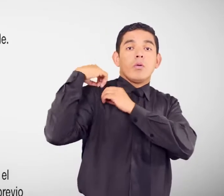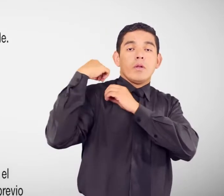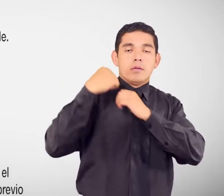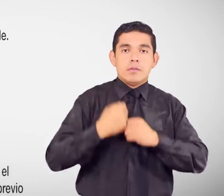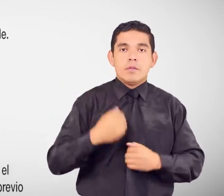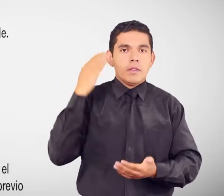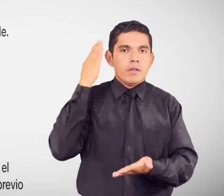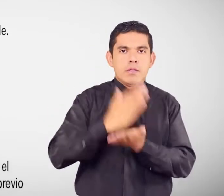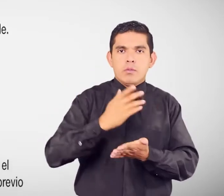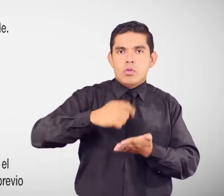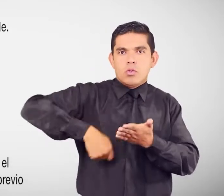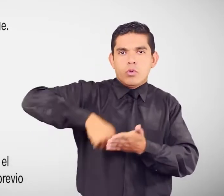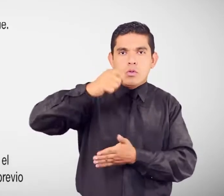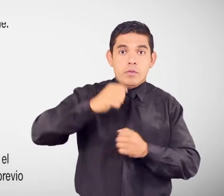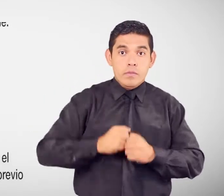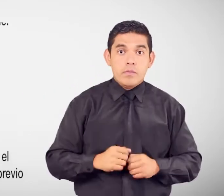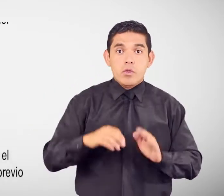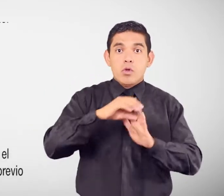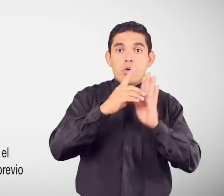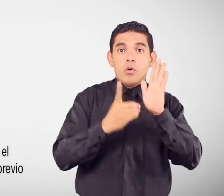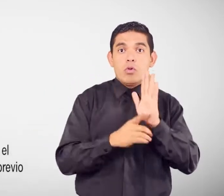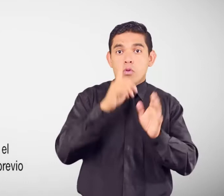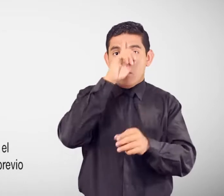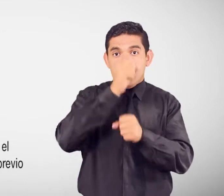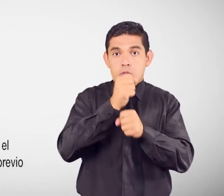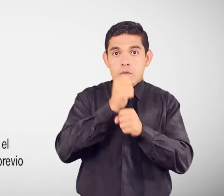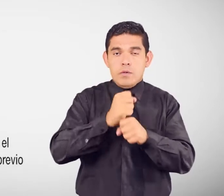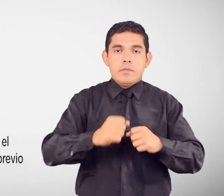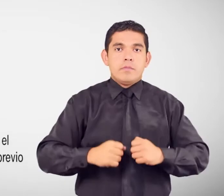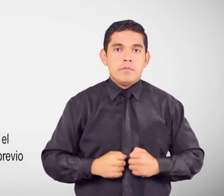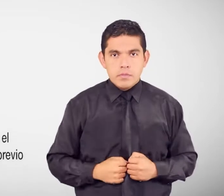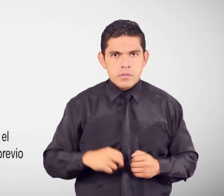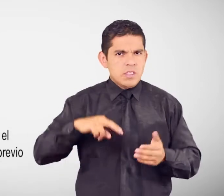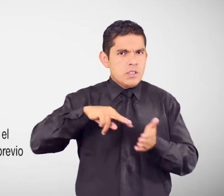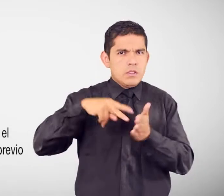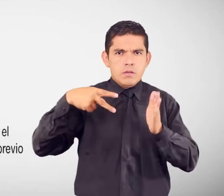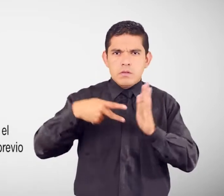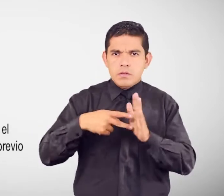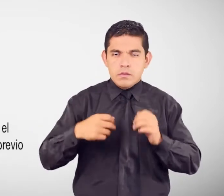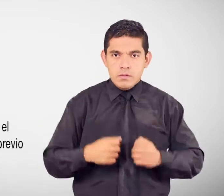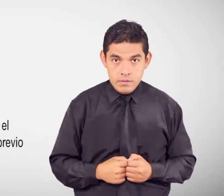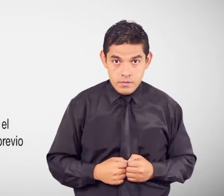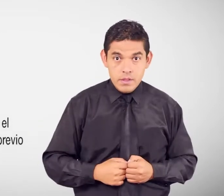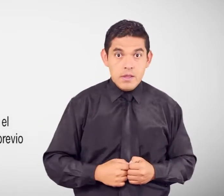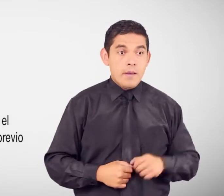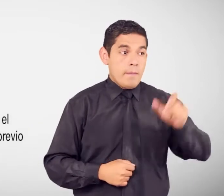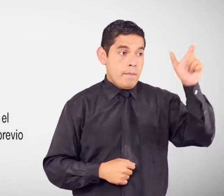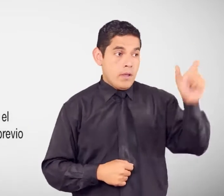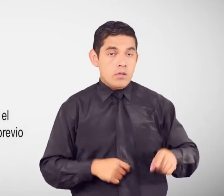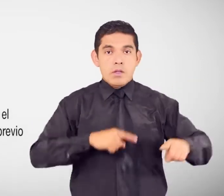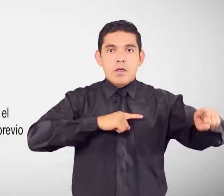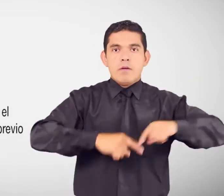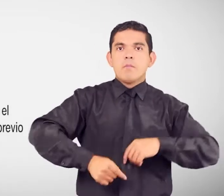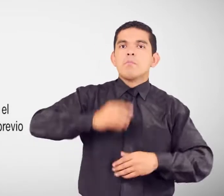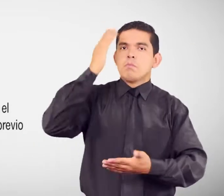contrato Código de trabajo ¿En qué consiste? El empleador podrá dar por terminado el contrato de trabajo con el